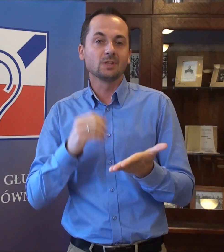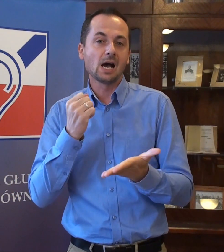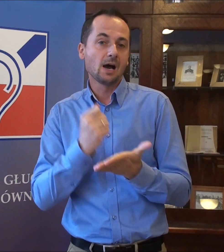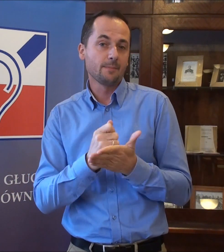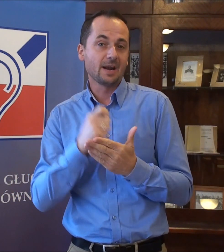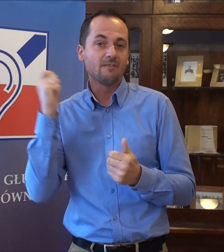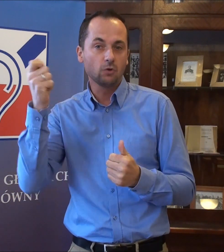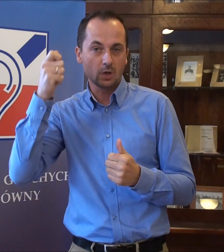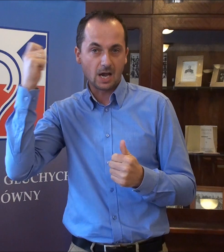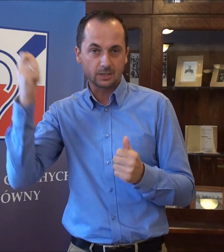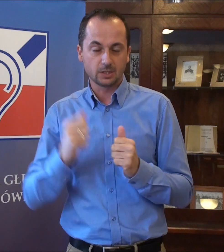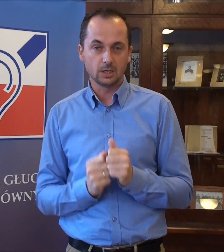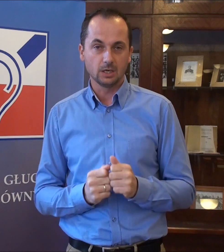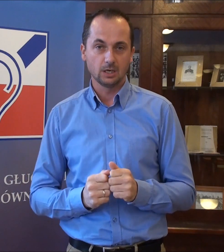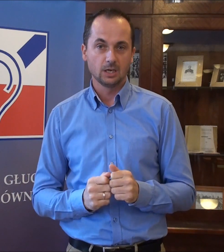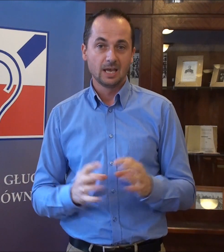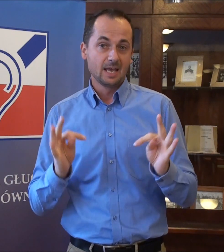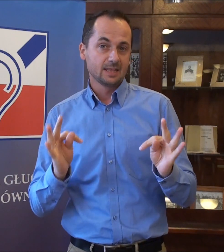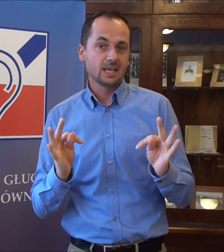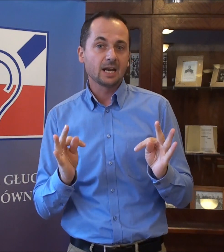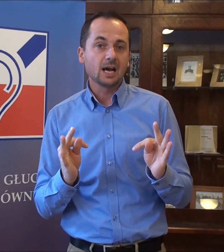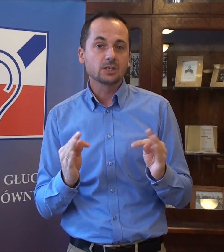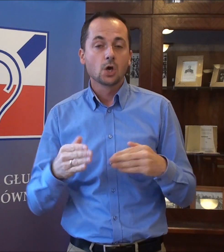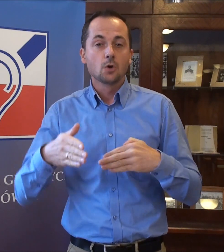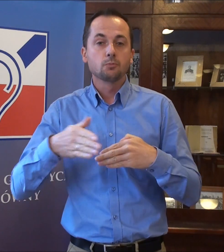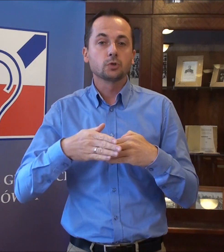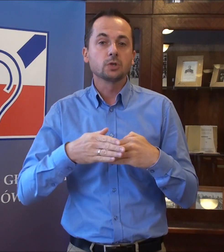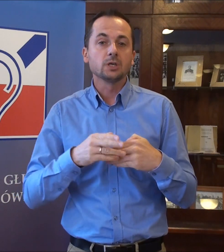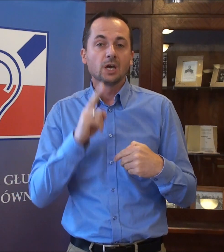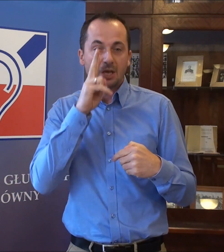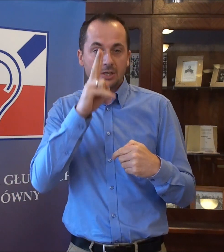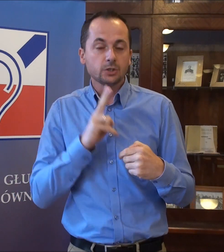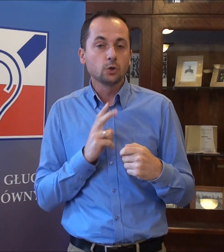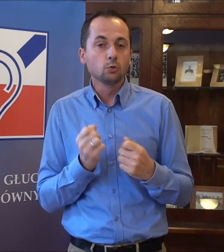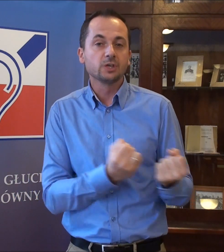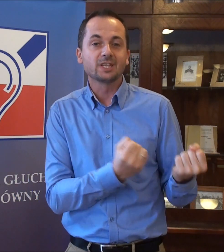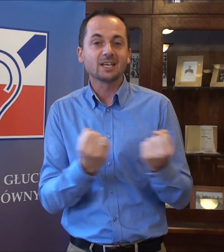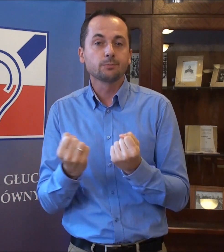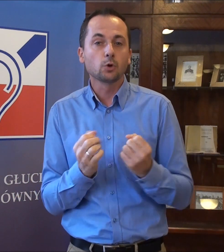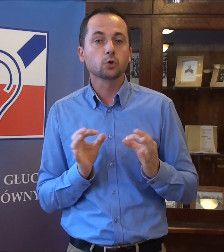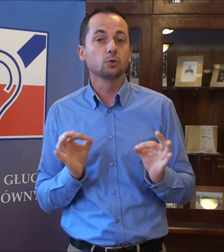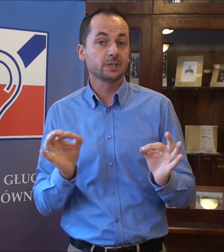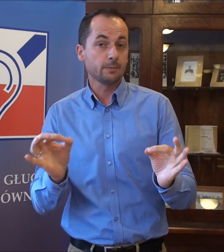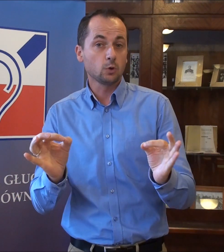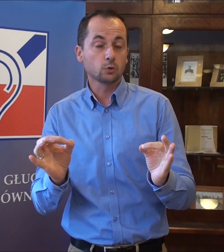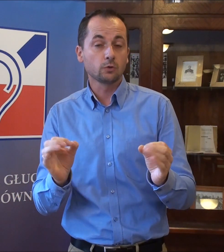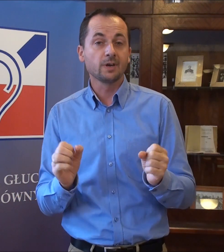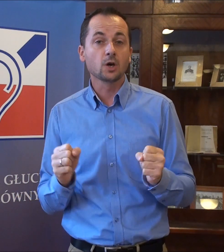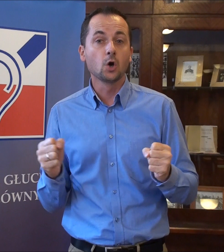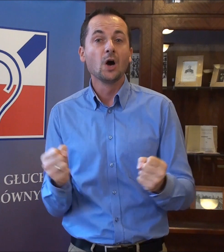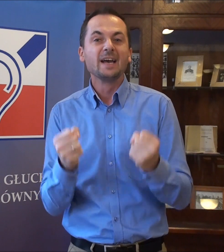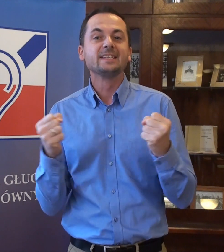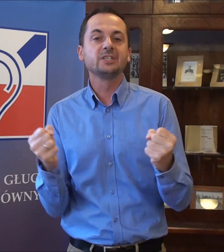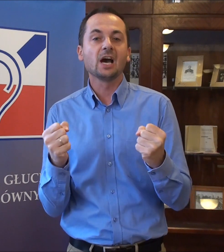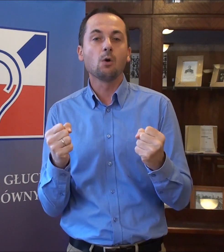na prawo jazdy. Teraz przy Instytucie Transportu Samochodowego działa